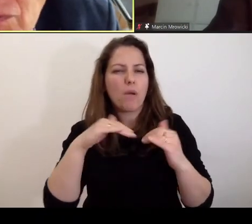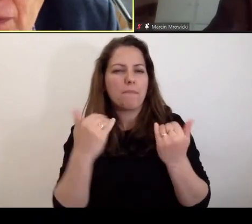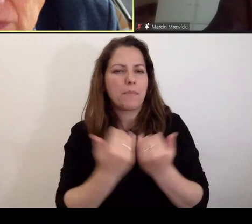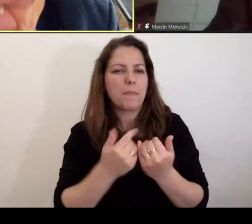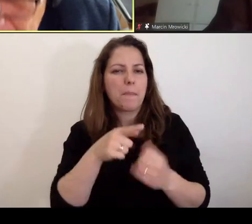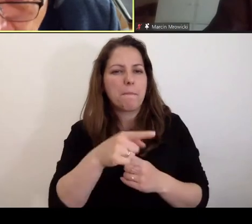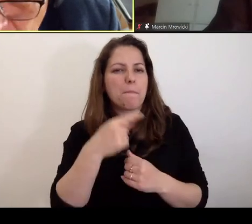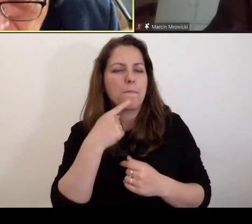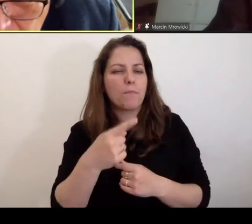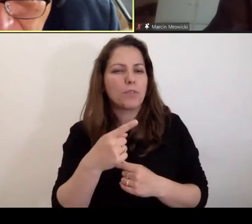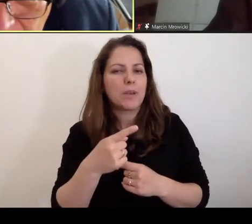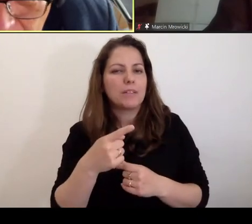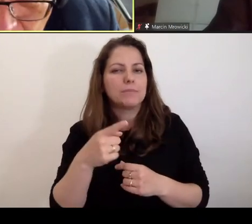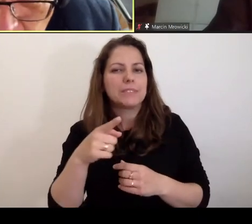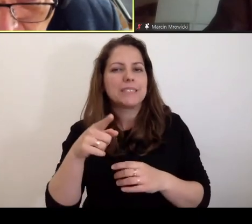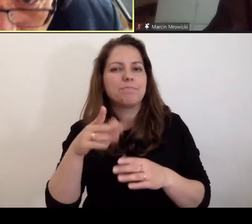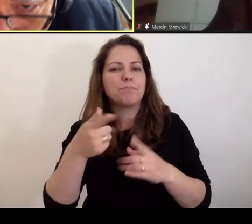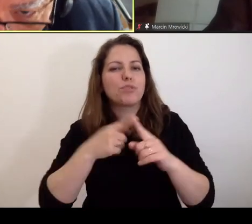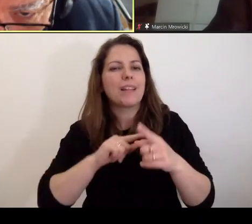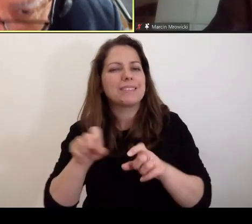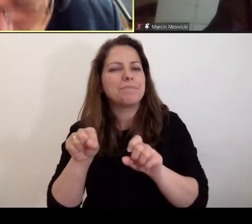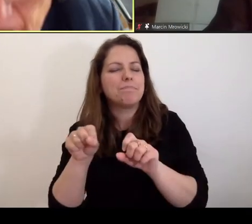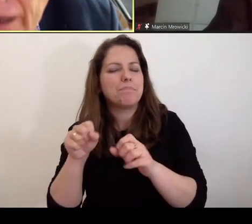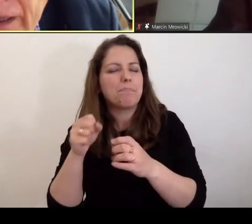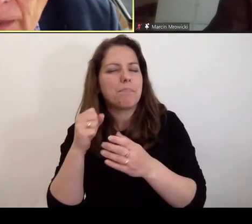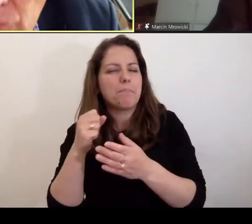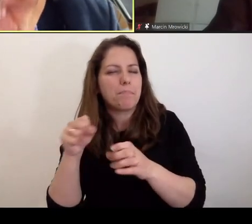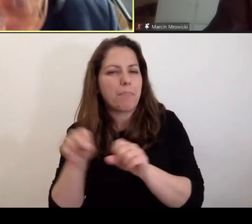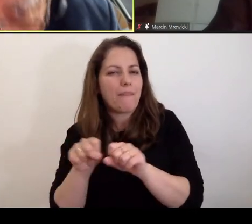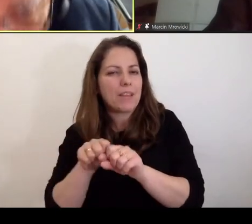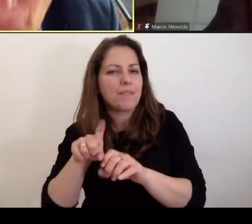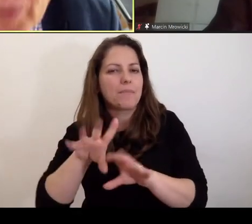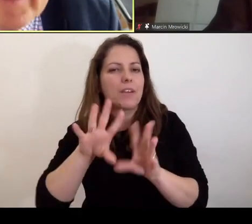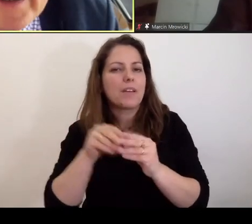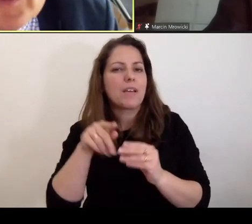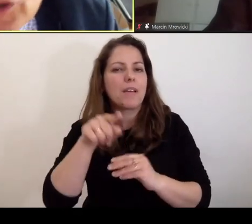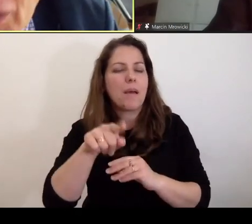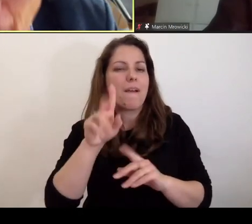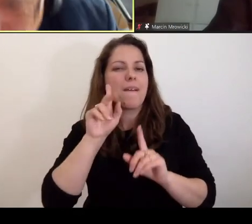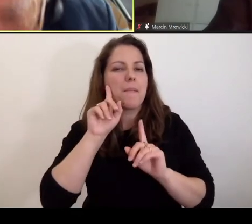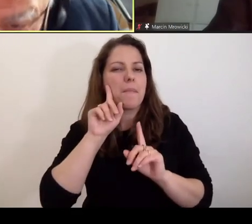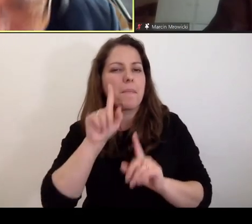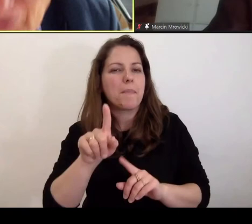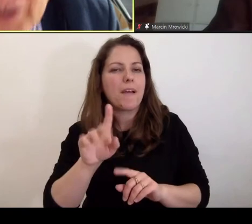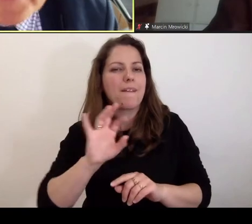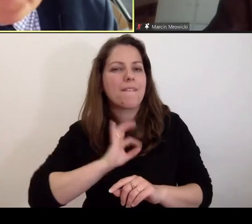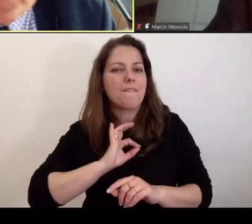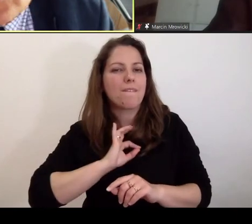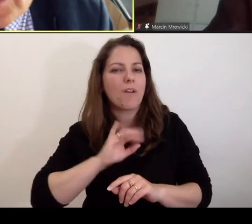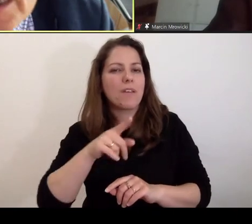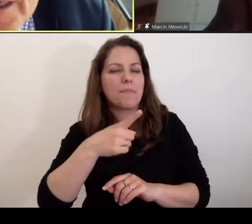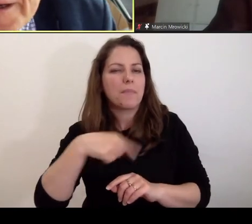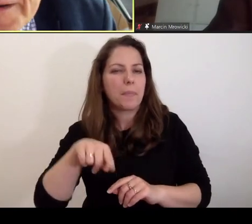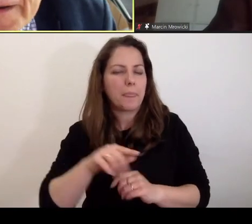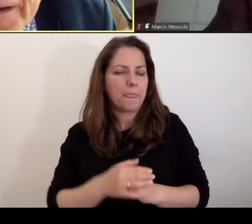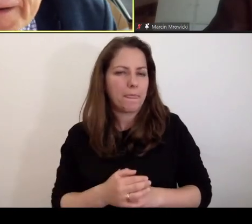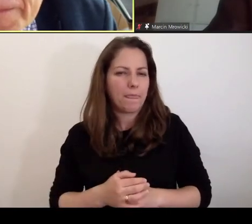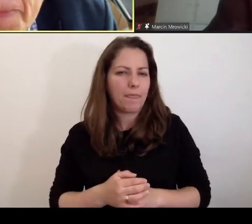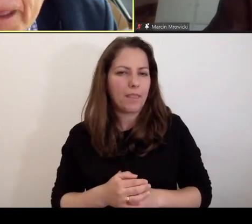przestępstw przeciwko wymiarowi sprawiedliwości. To są ci wszyscy, którzy nam tutaj mącą, którzy nakwalają do fursowych zeznań, którzy